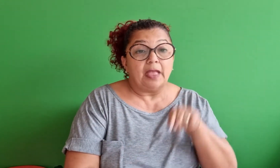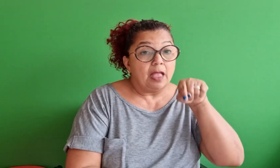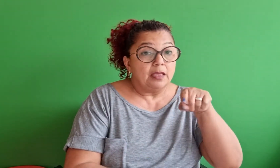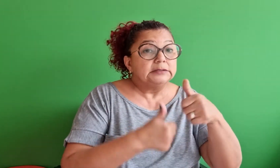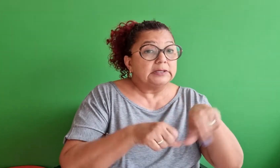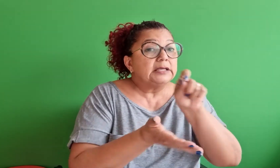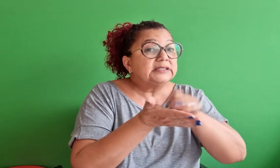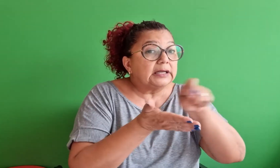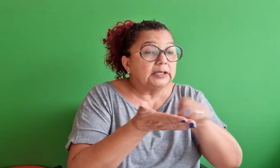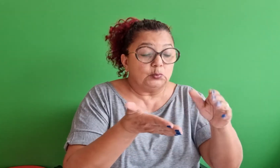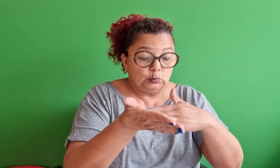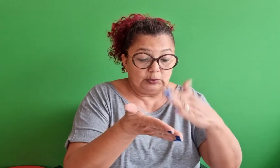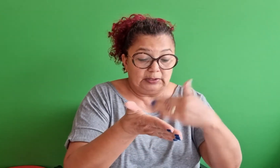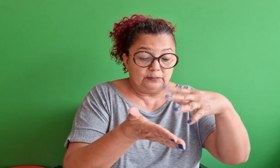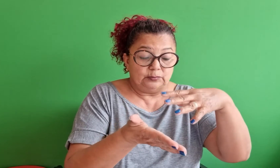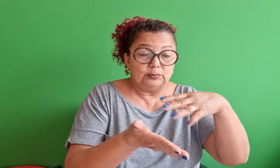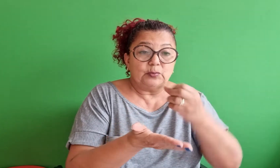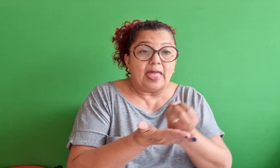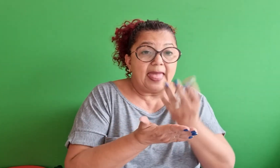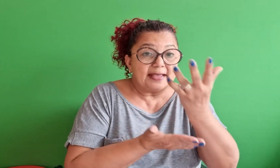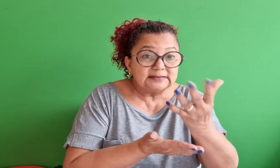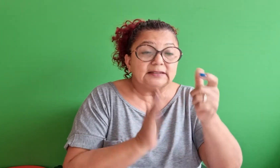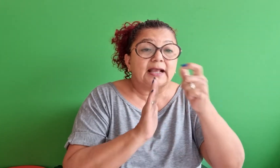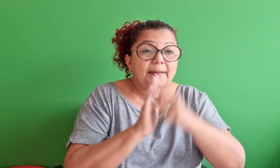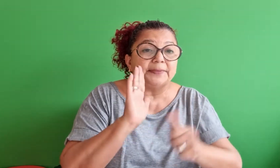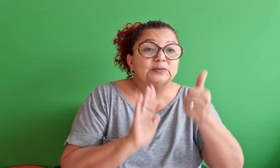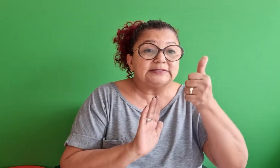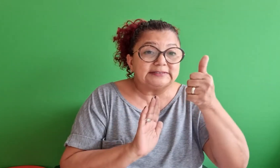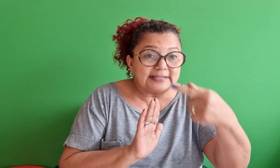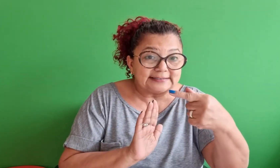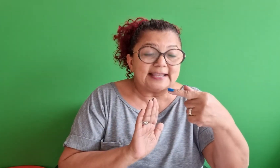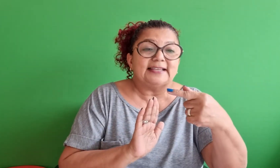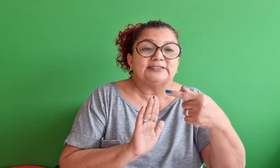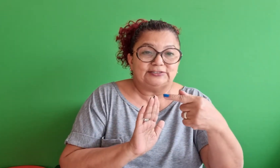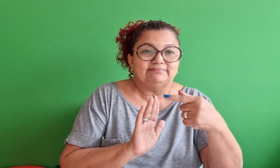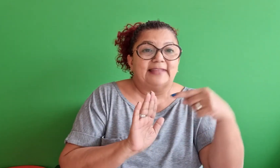Isso está no livro Evangelho segundo o Espiritismo, capítulo 17.